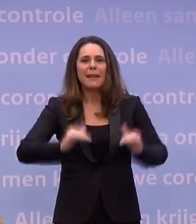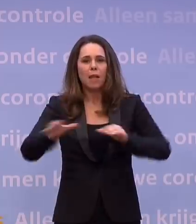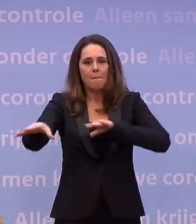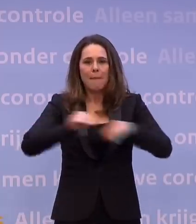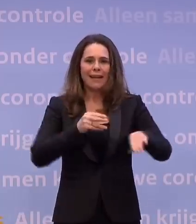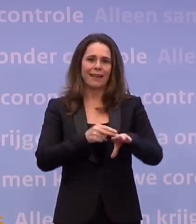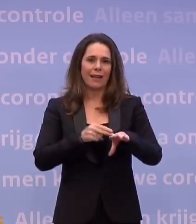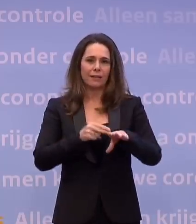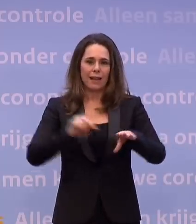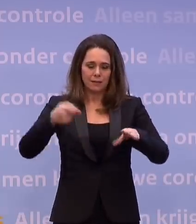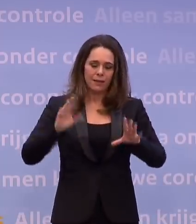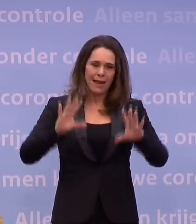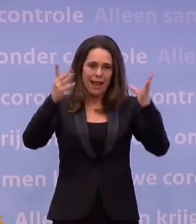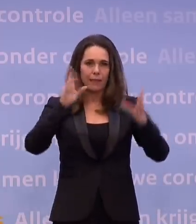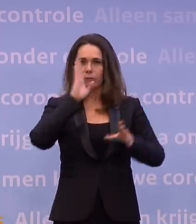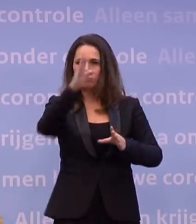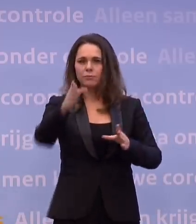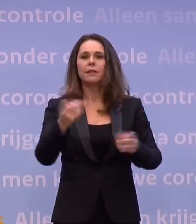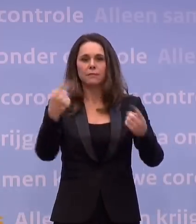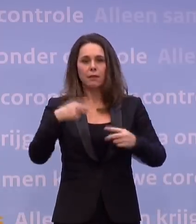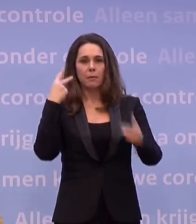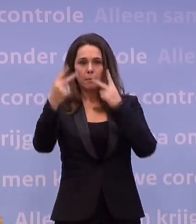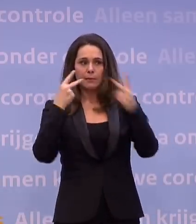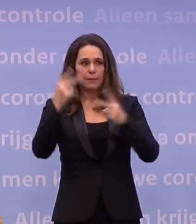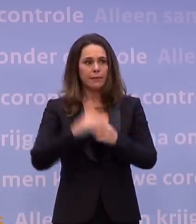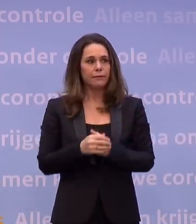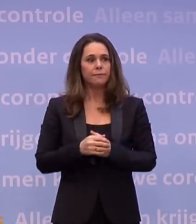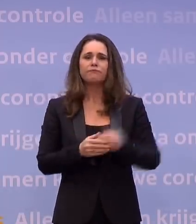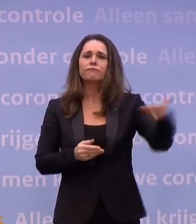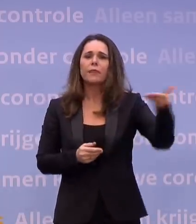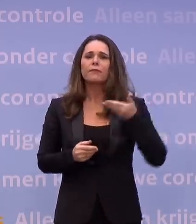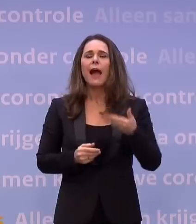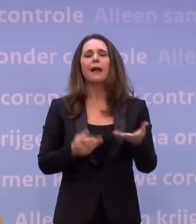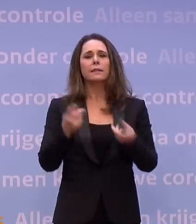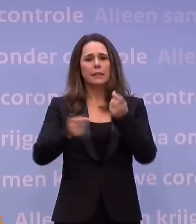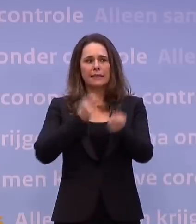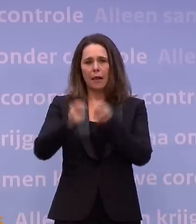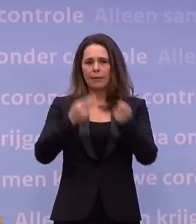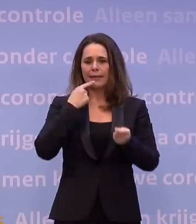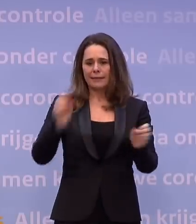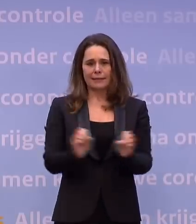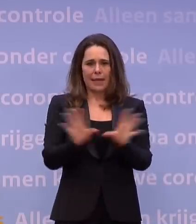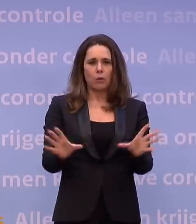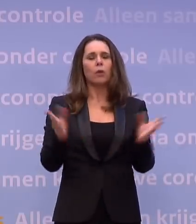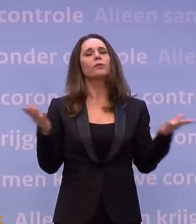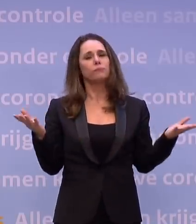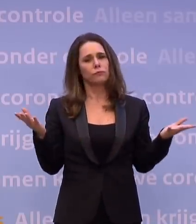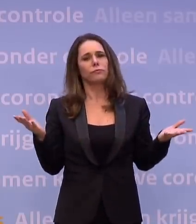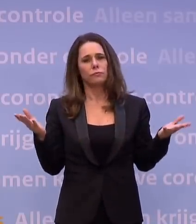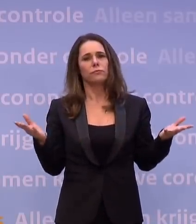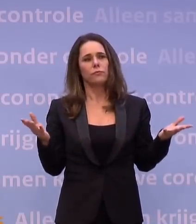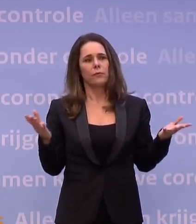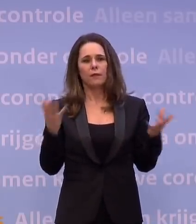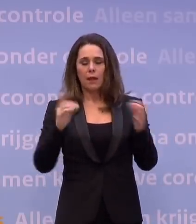om het leven weer een beetje te kunnen leven. dat is het perspectief wat we voor ons hebben. Het kabinet zegt ook heel duidelijk, we willen echt prioriteit heeft om te beginnen met het